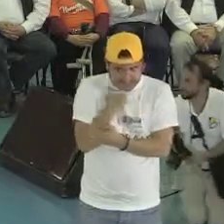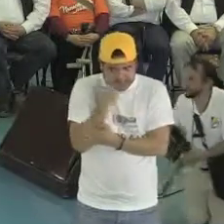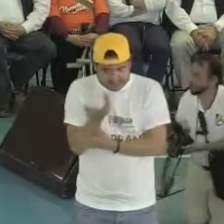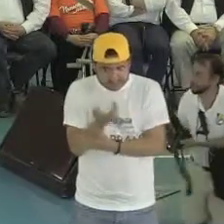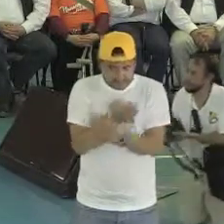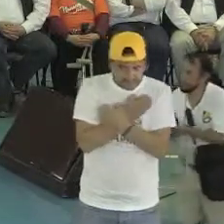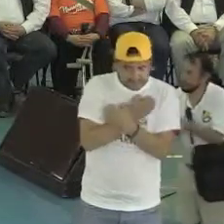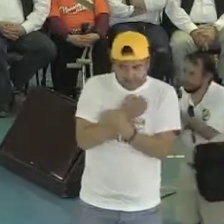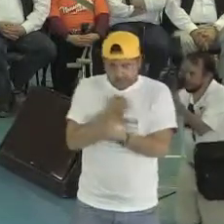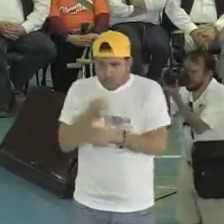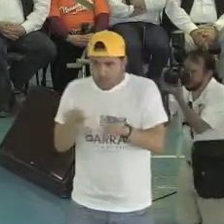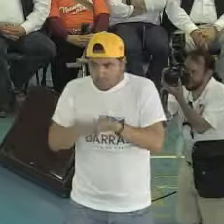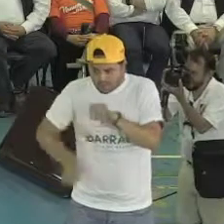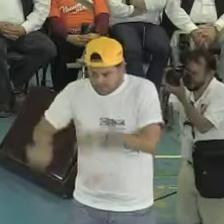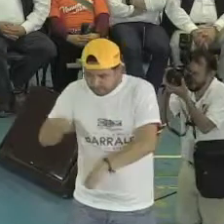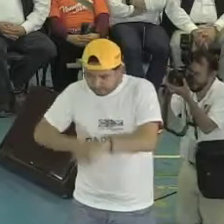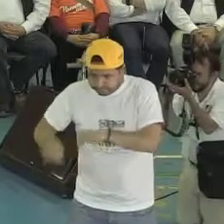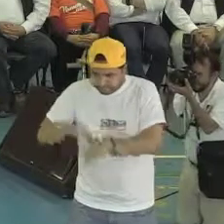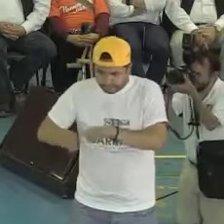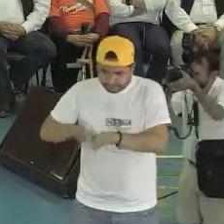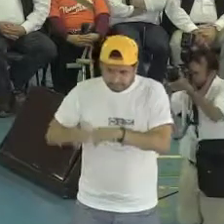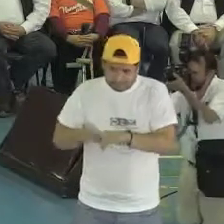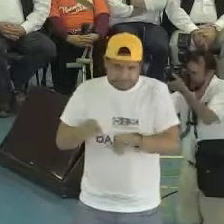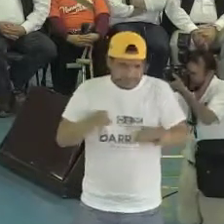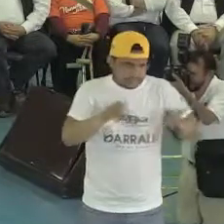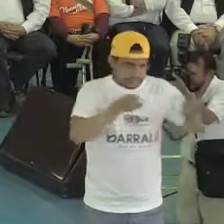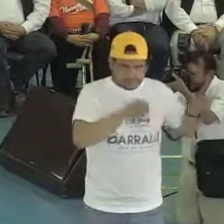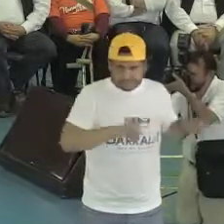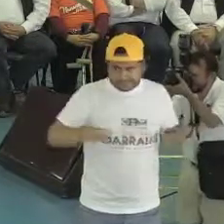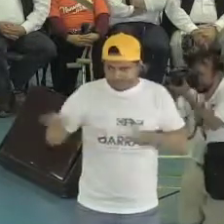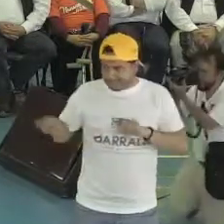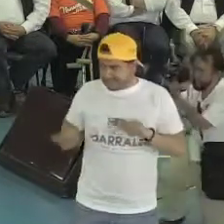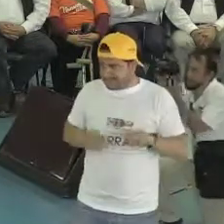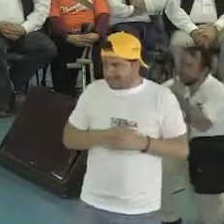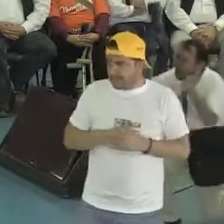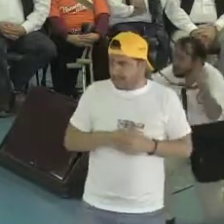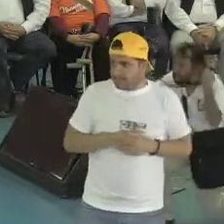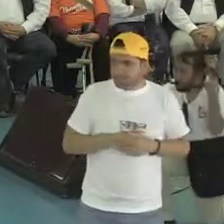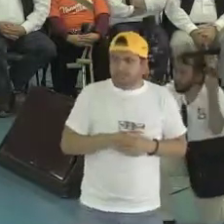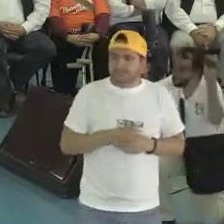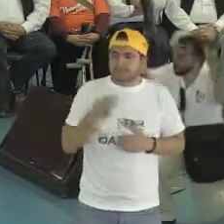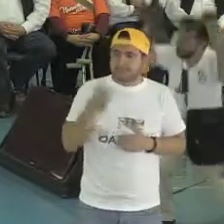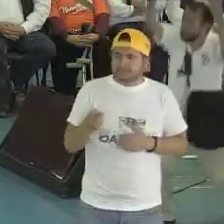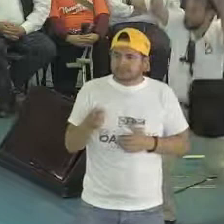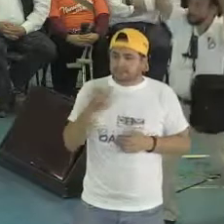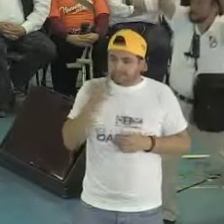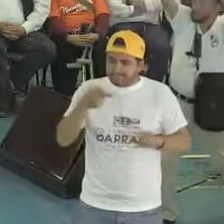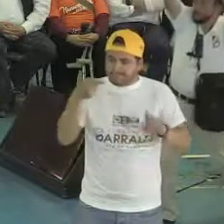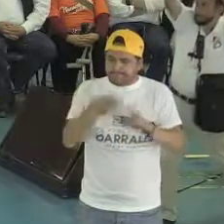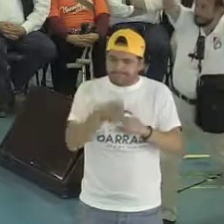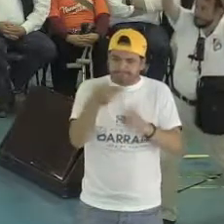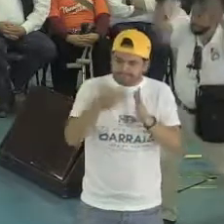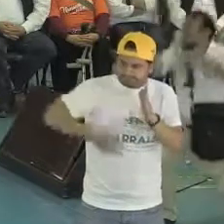empleo, también, ¿verdad? Como cualquiera queremos educación y empleo. Y esas son las herramientas que